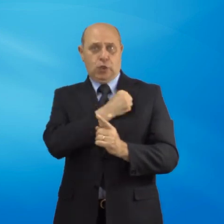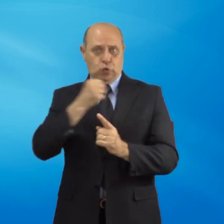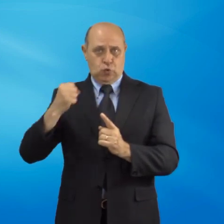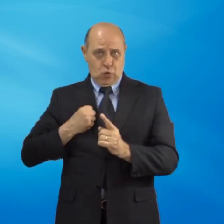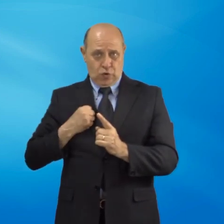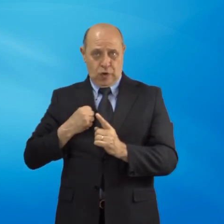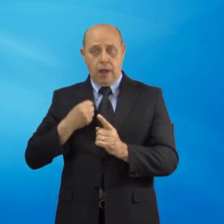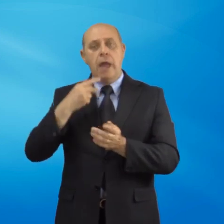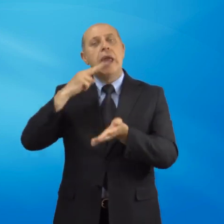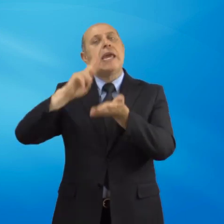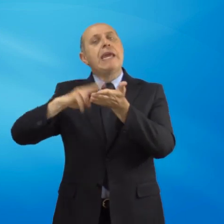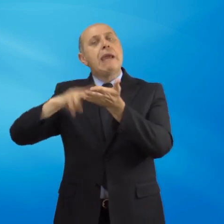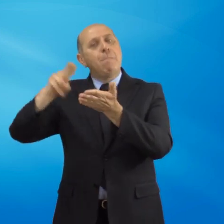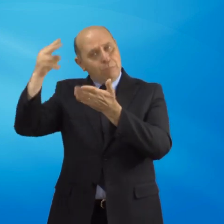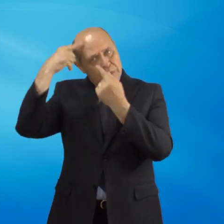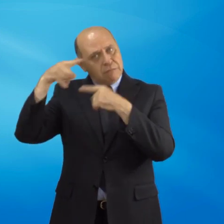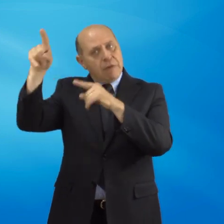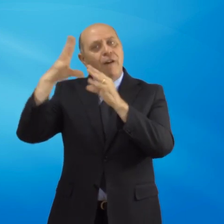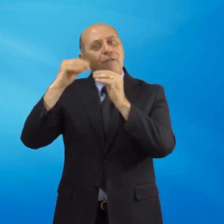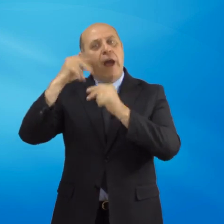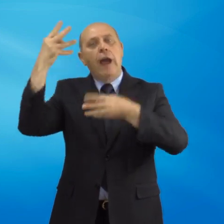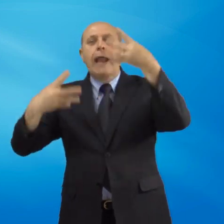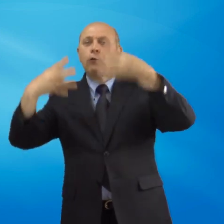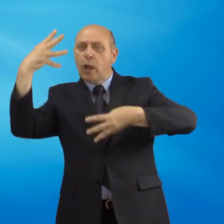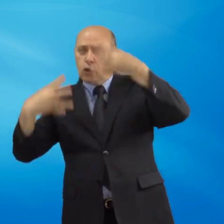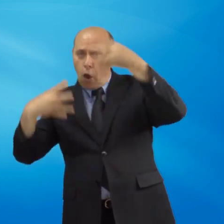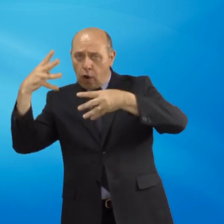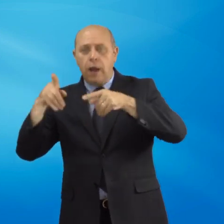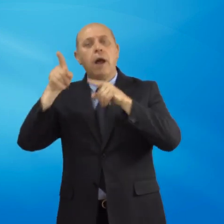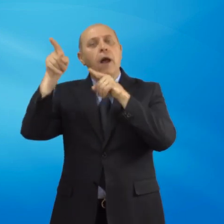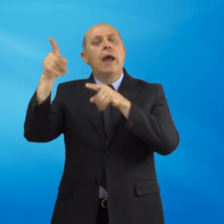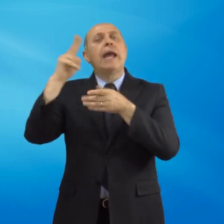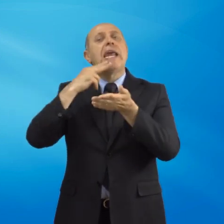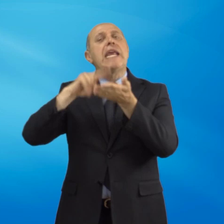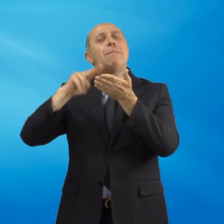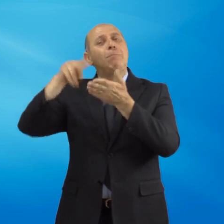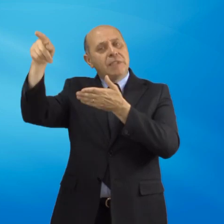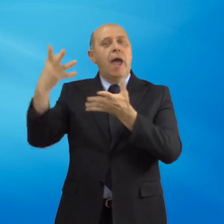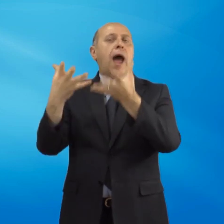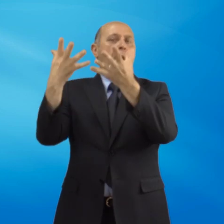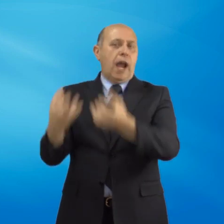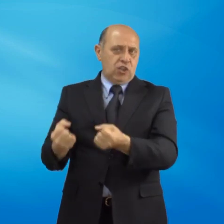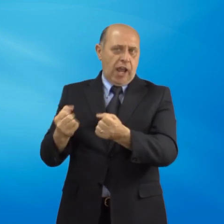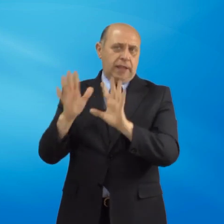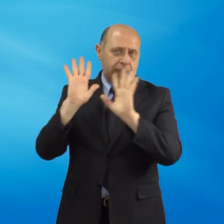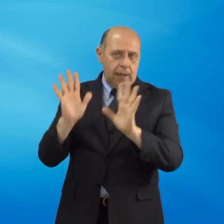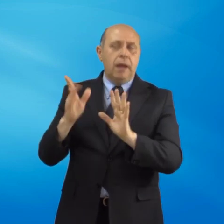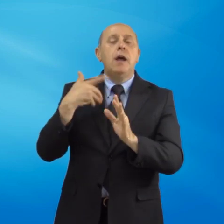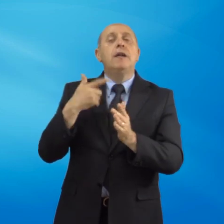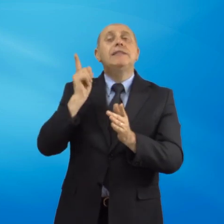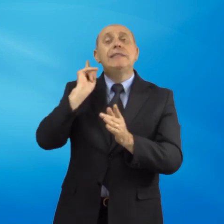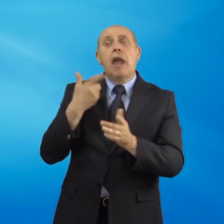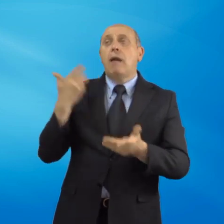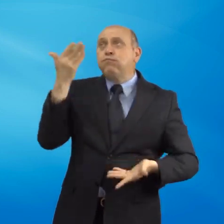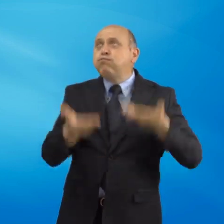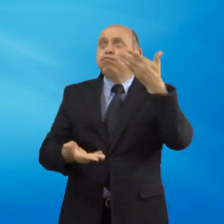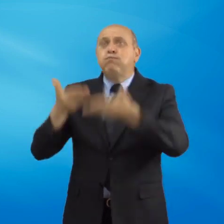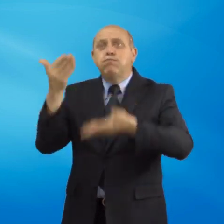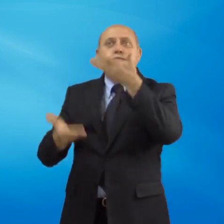'Inps farà una graduatoria ed accetterà altre domande solo se rimarranno disponibili le risorse